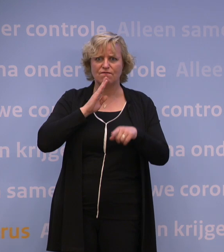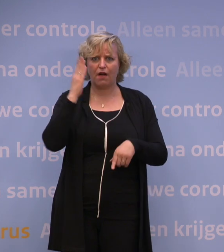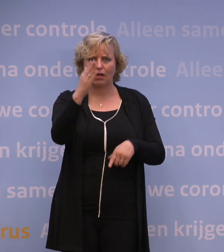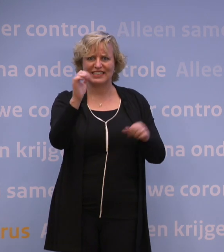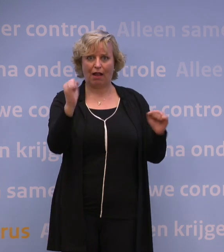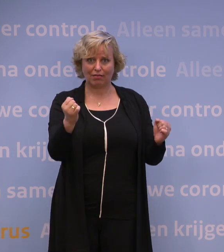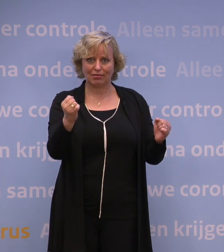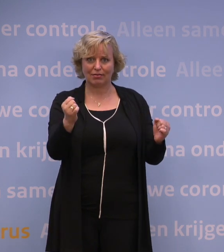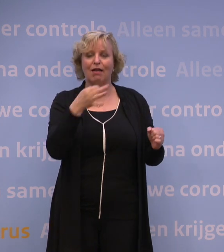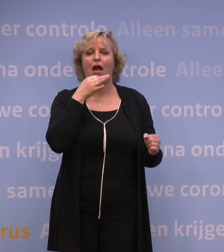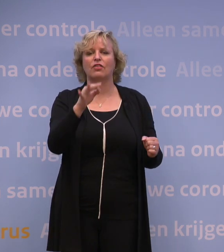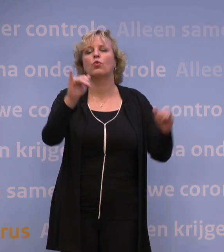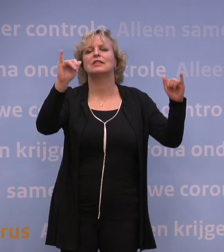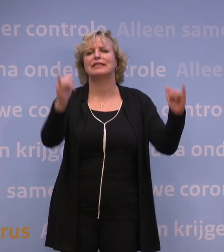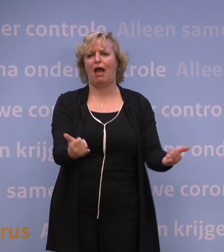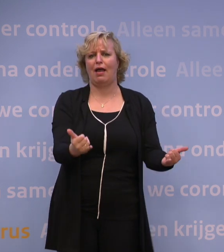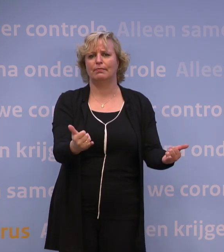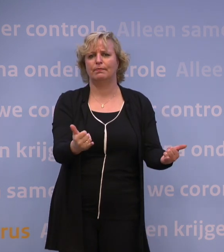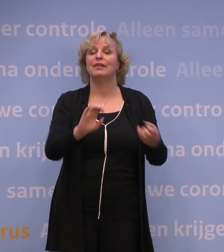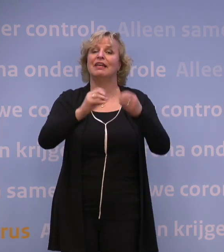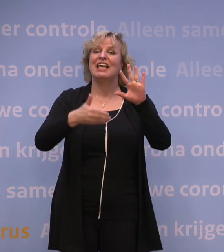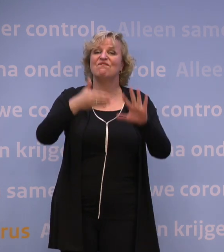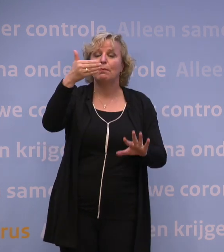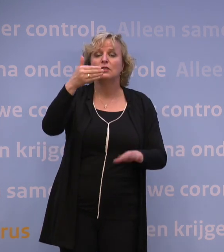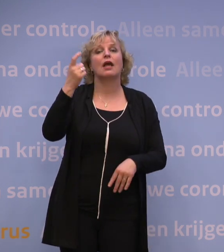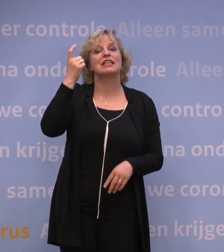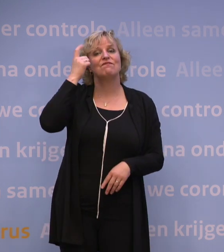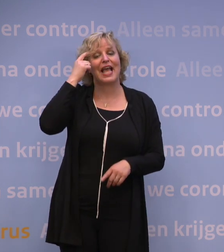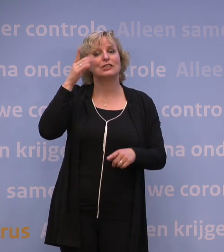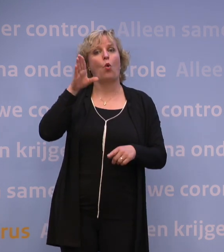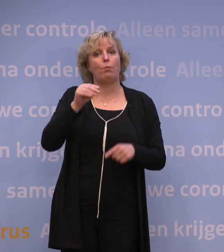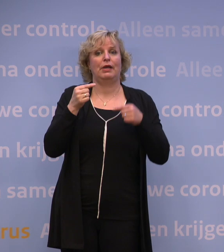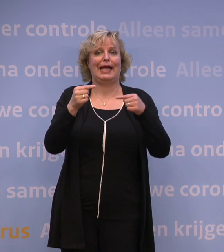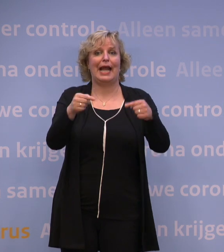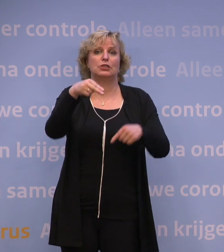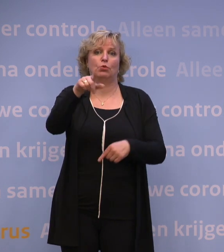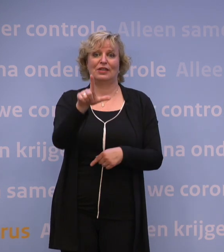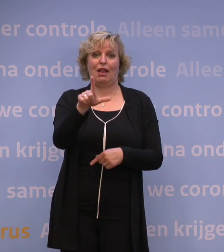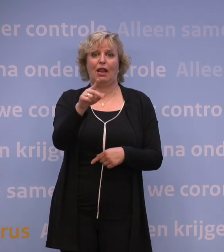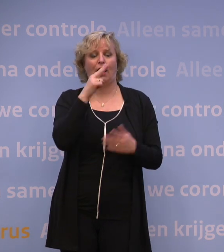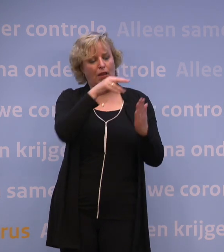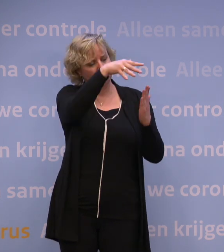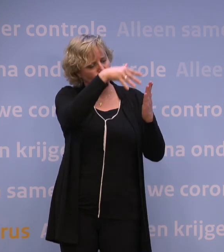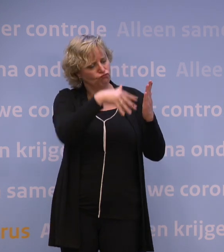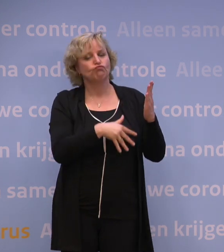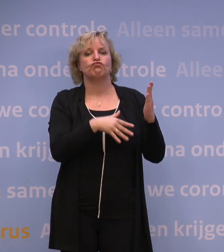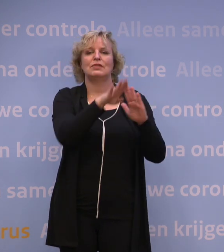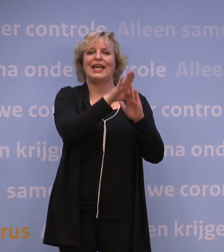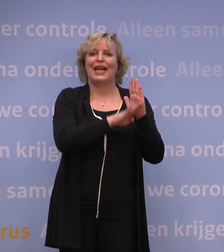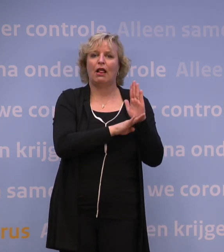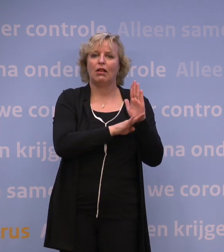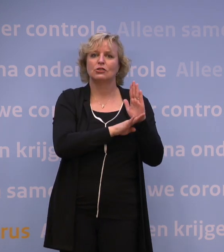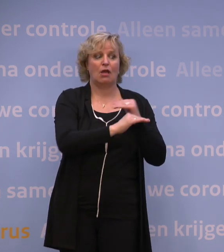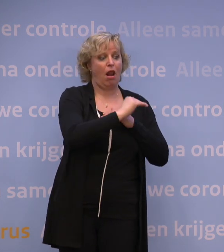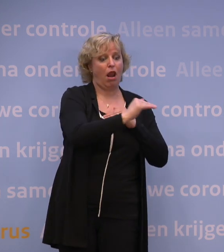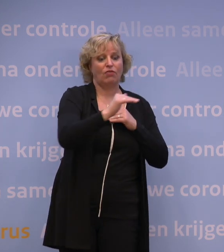volmondig ja. Op de website wijsopreis.nl kun je zien welke regels er gelden en kun je aan de kleurcodes zien